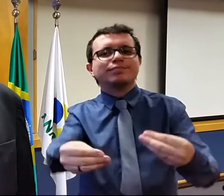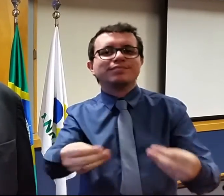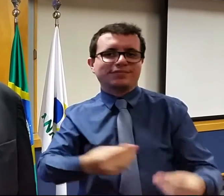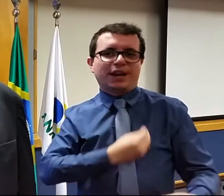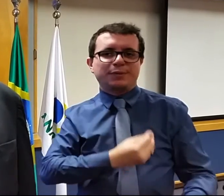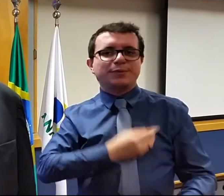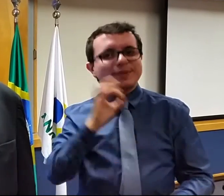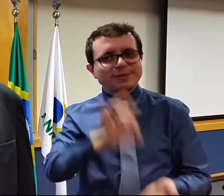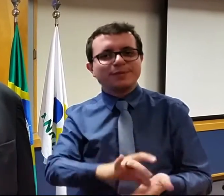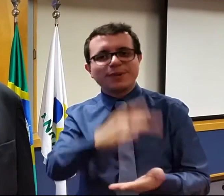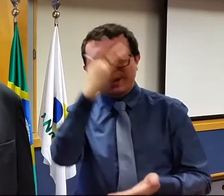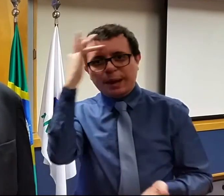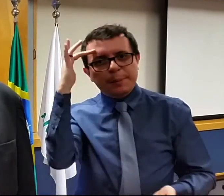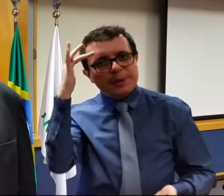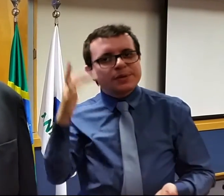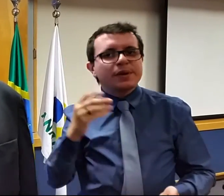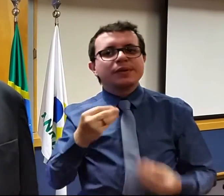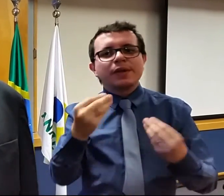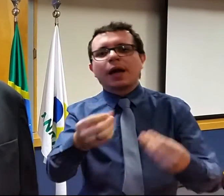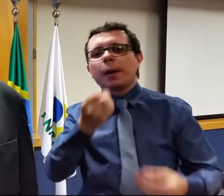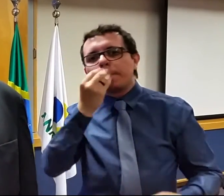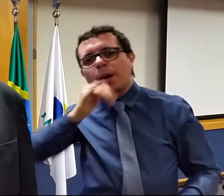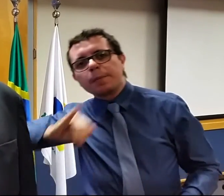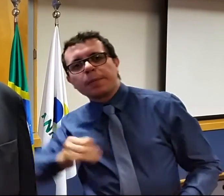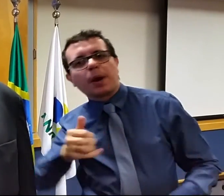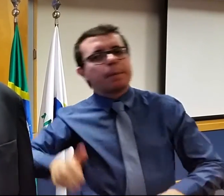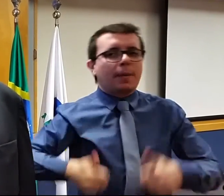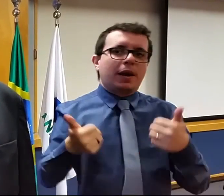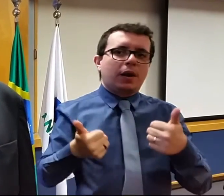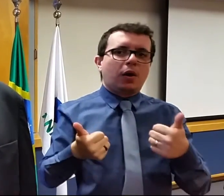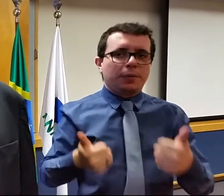lhe dando mais oportunidade e, sem sobra de dúvida, melhor qualidade de vida.